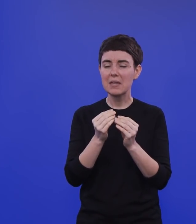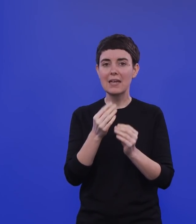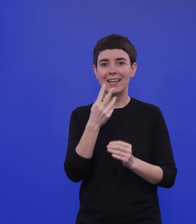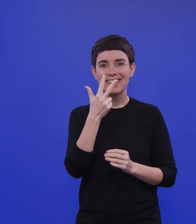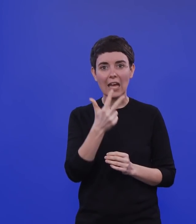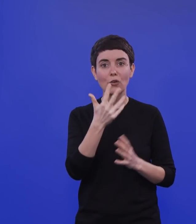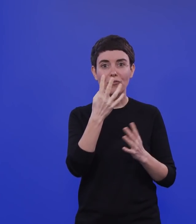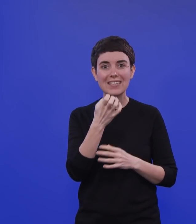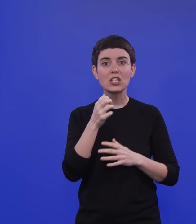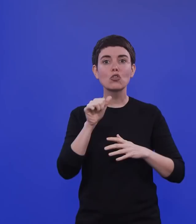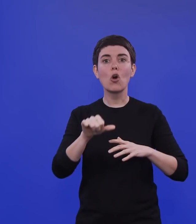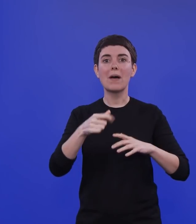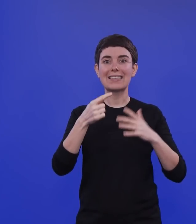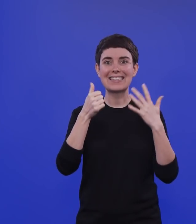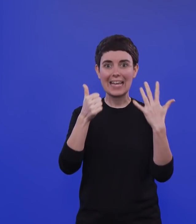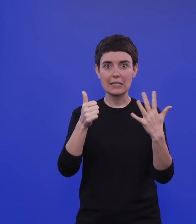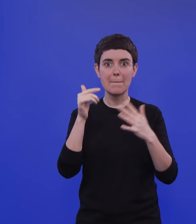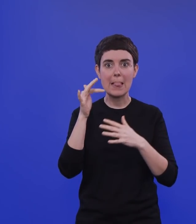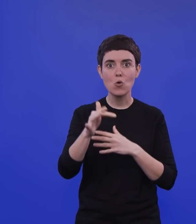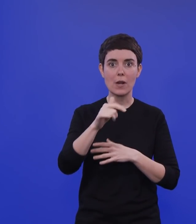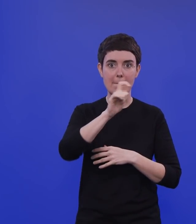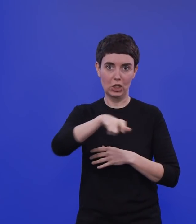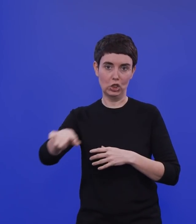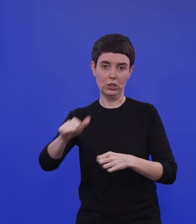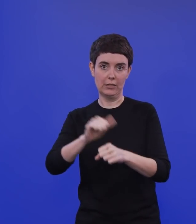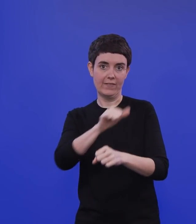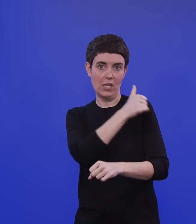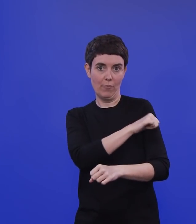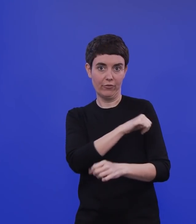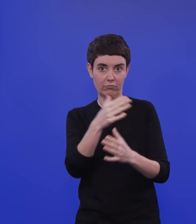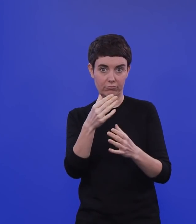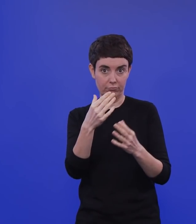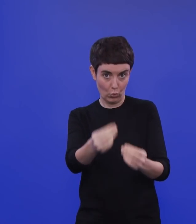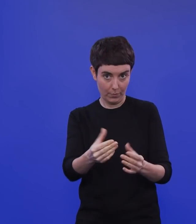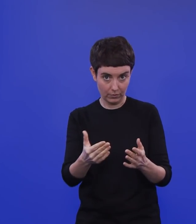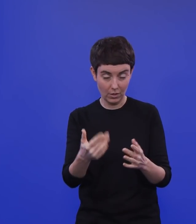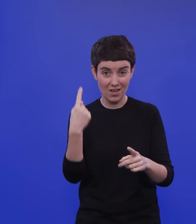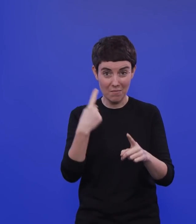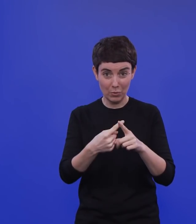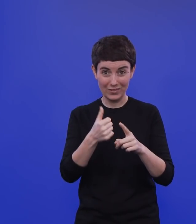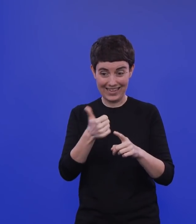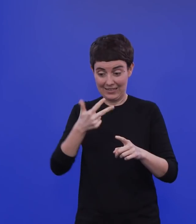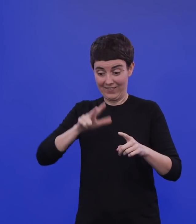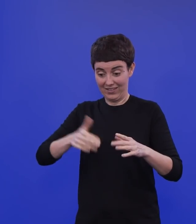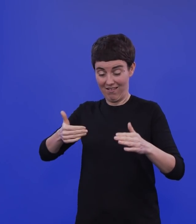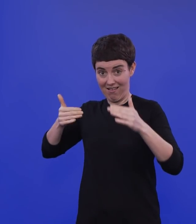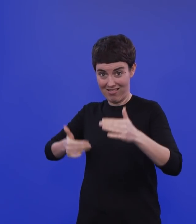Impflingen. Wenn man das addiert zu den schon zuvor in Quartal 1 verfügbaren Dosen von nochmal